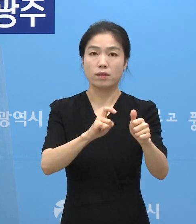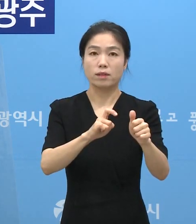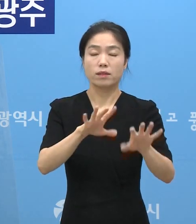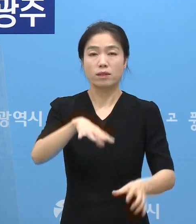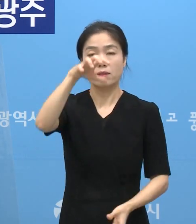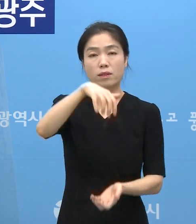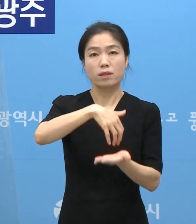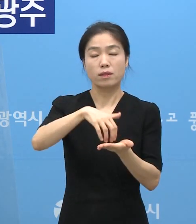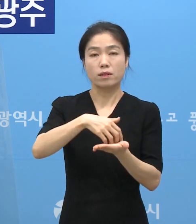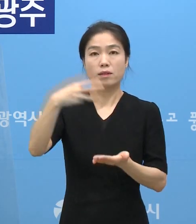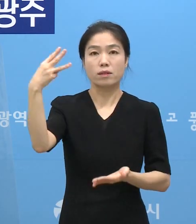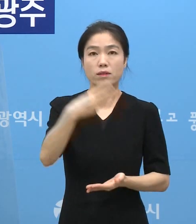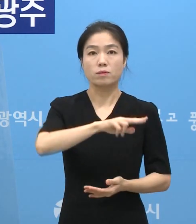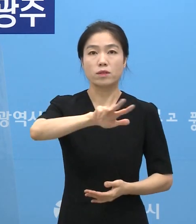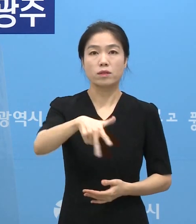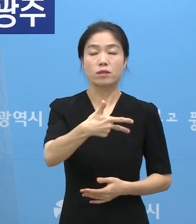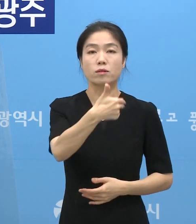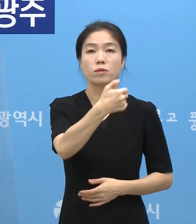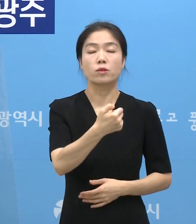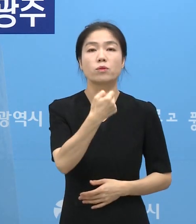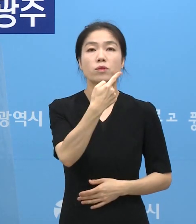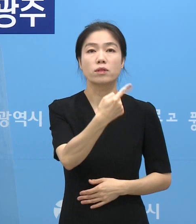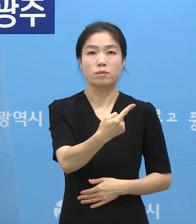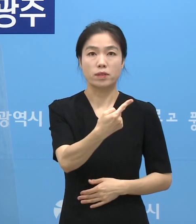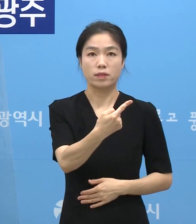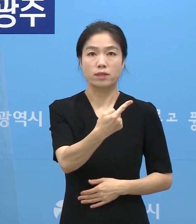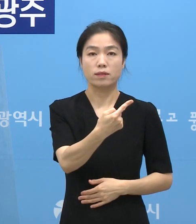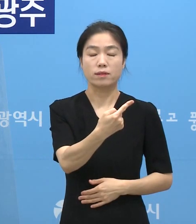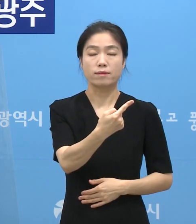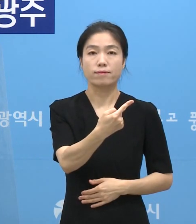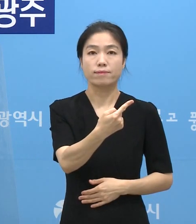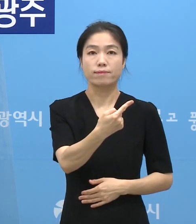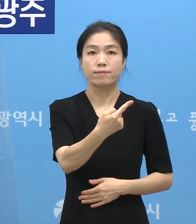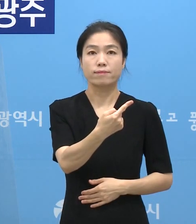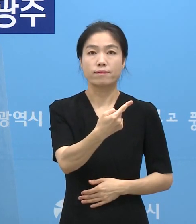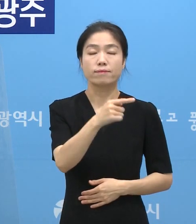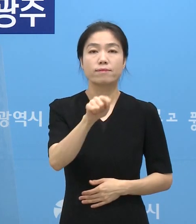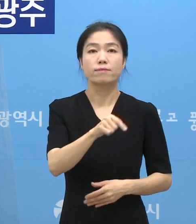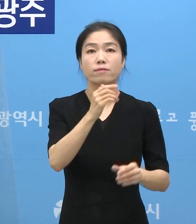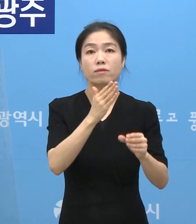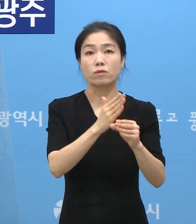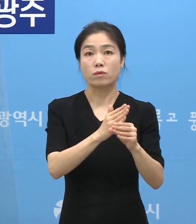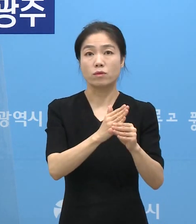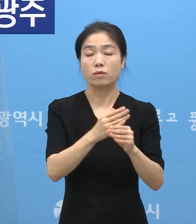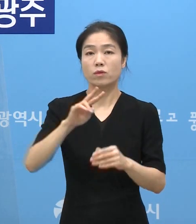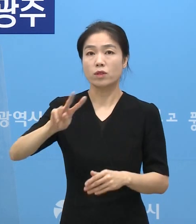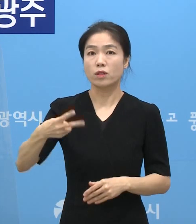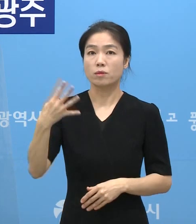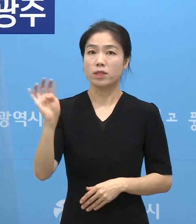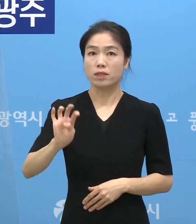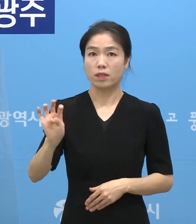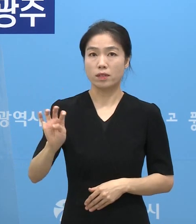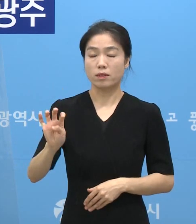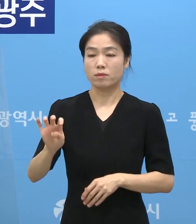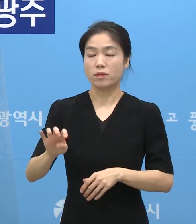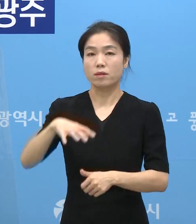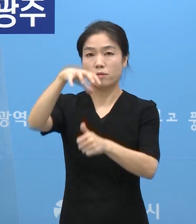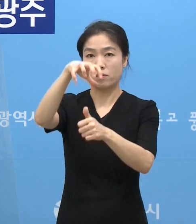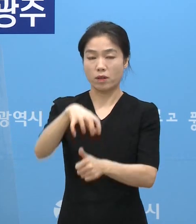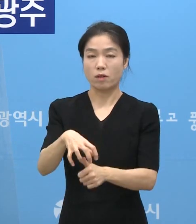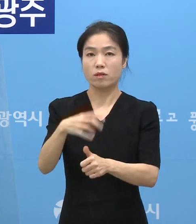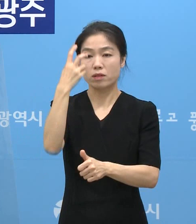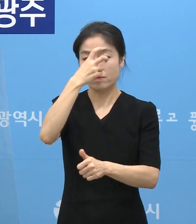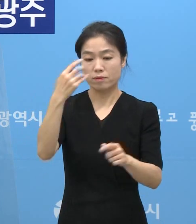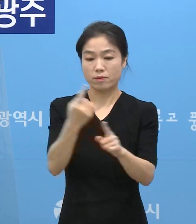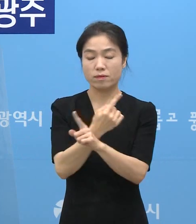누적 3,751명이 확진되었으며 이 중 240명이 격리 치료 중에 있습니다.